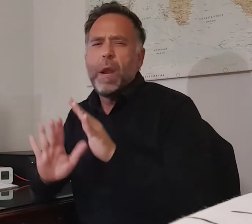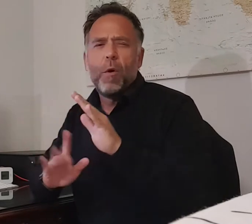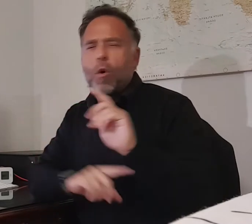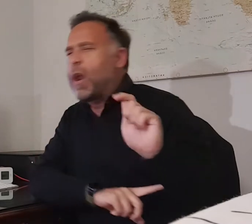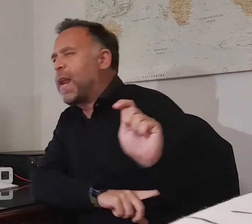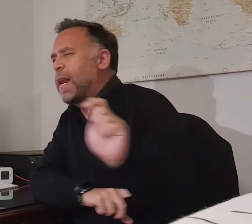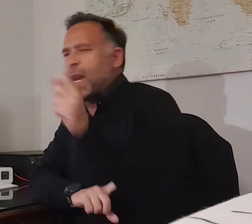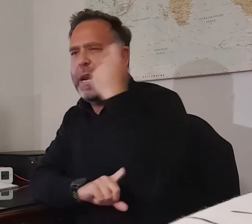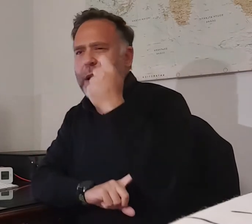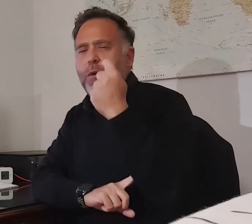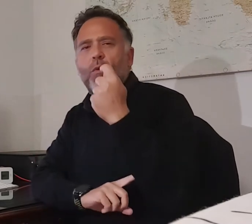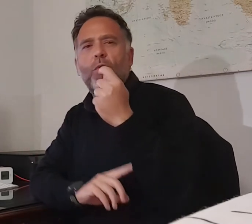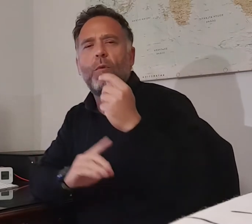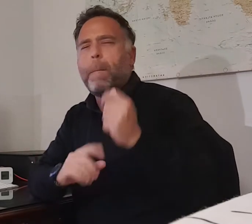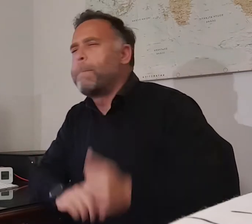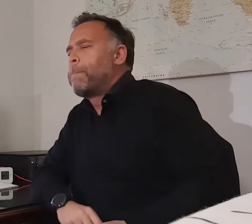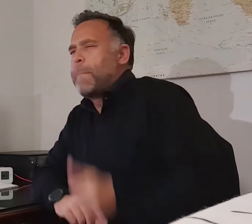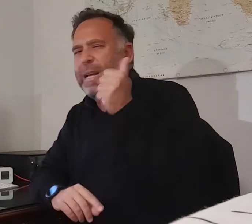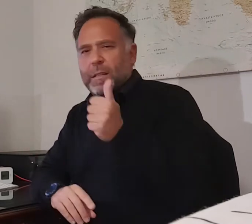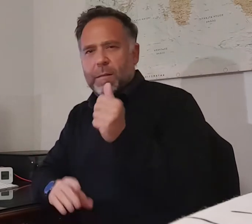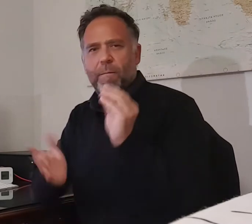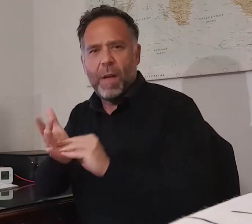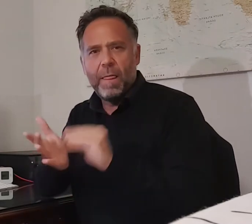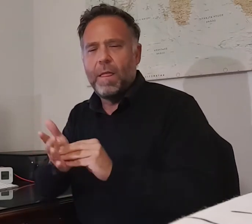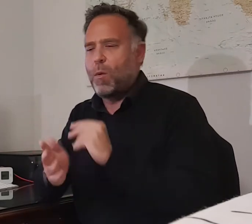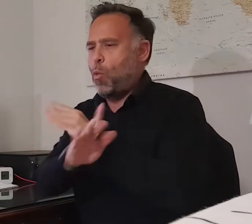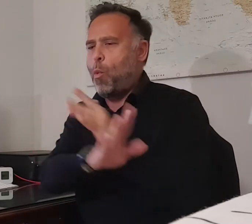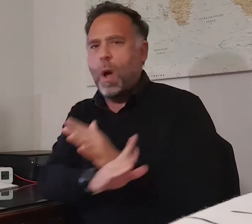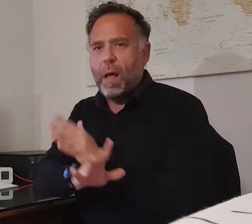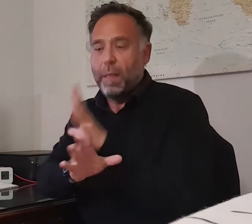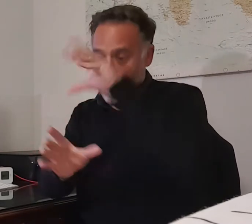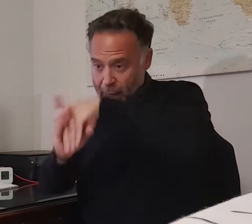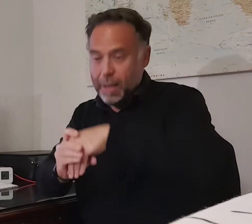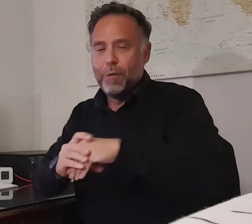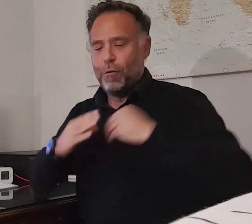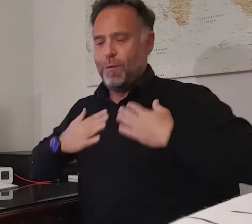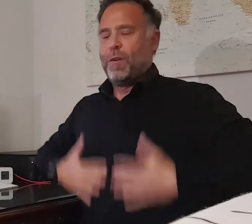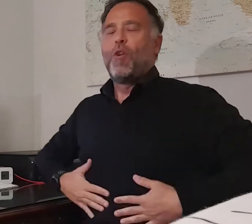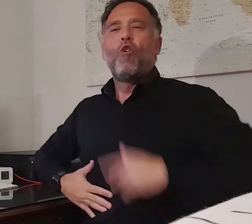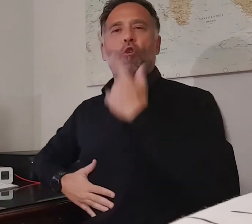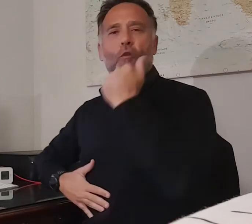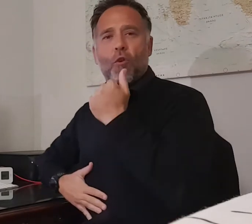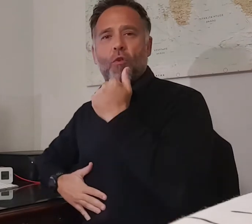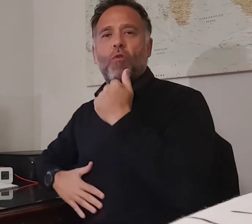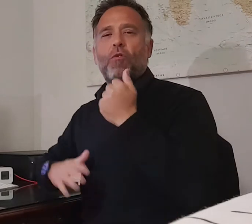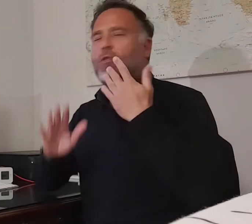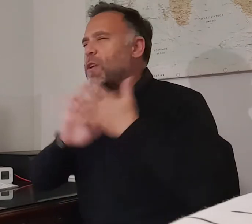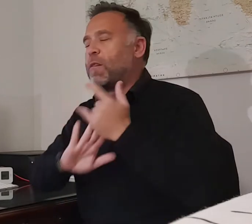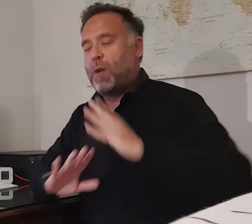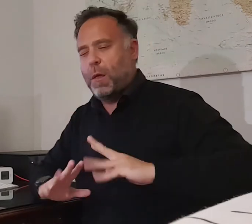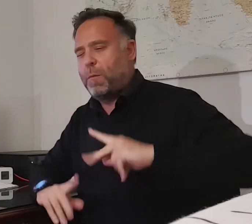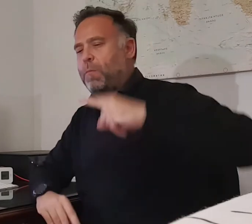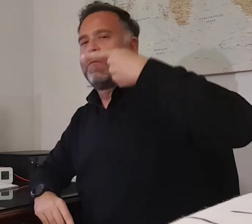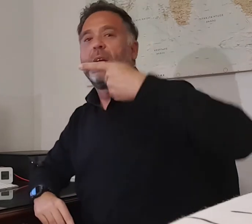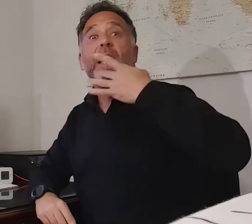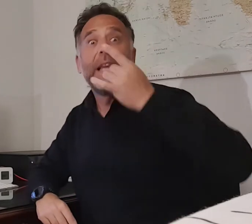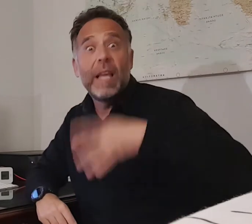récord de partidos con la elástica murciana. En lo más alto de esa clasificación se sitúa el escolta